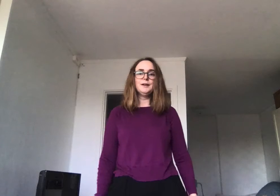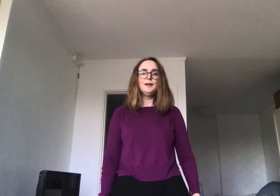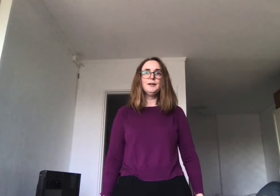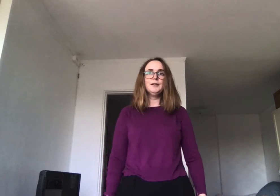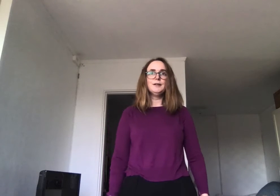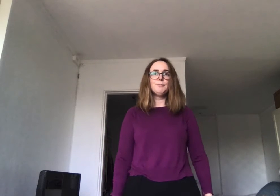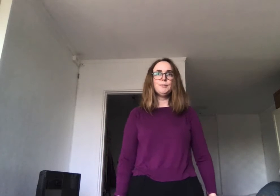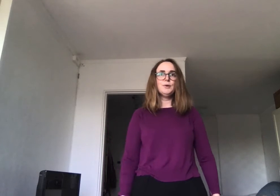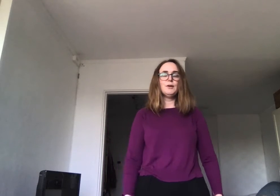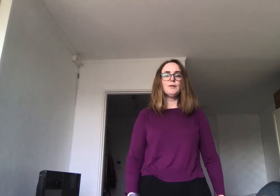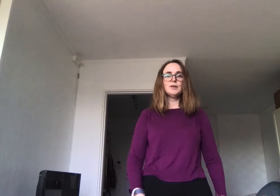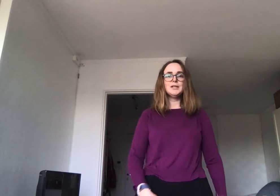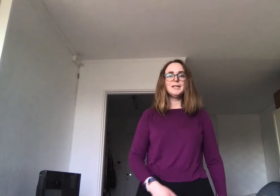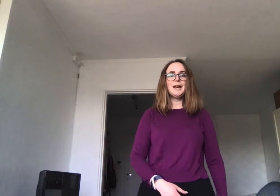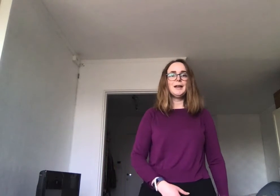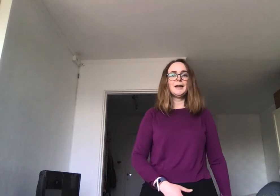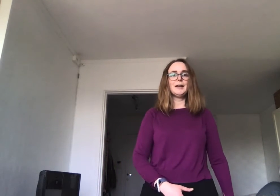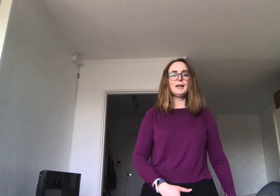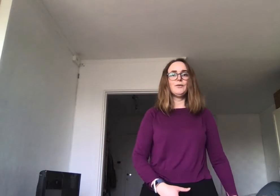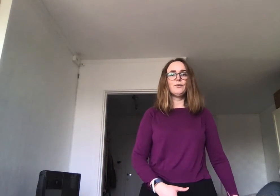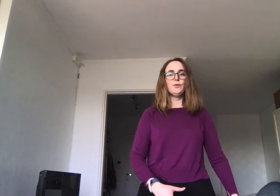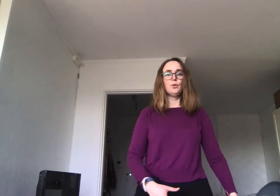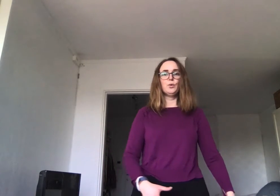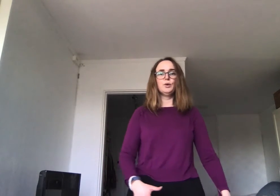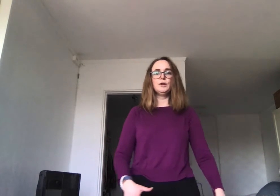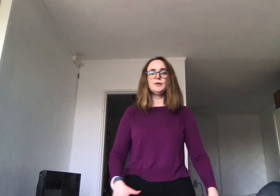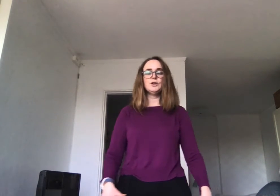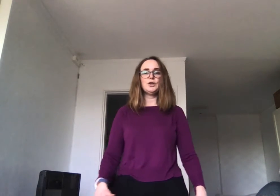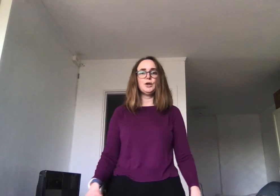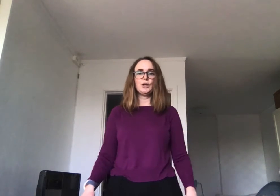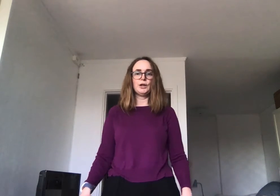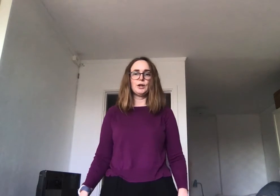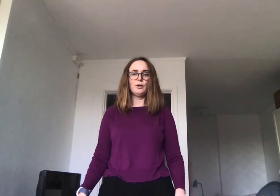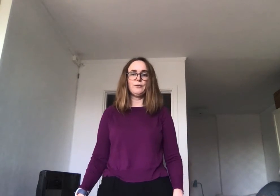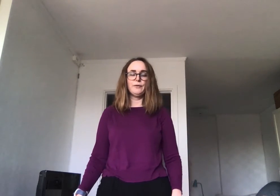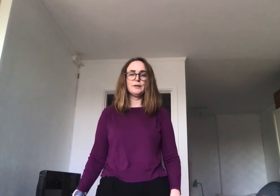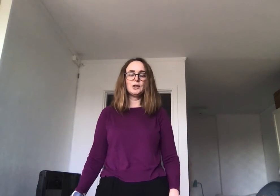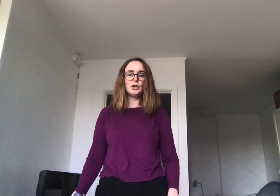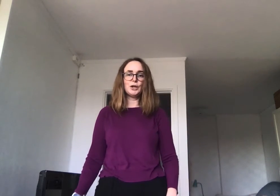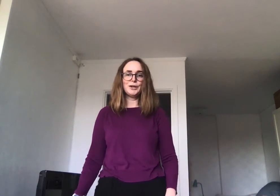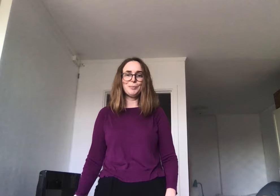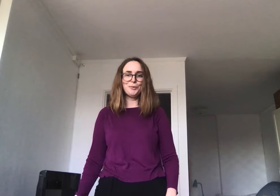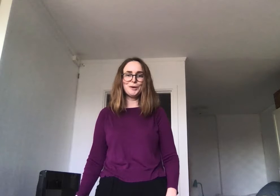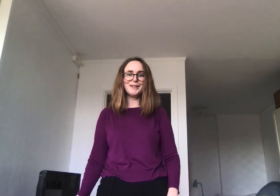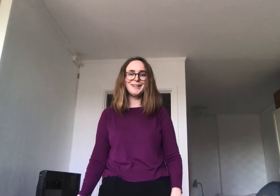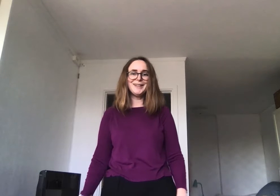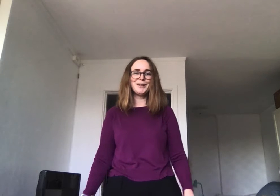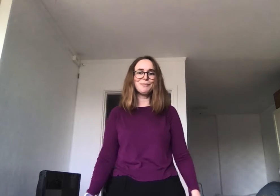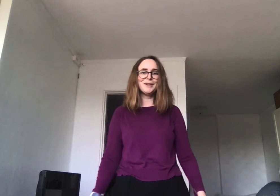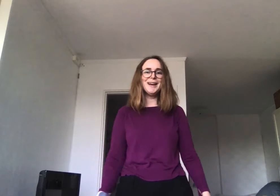Sakte, prøve å kjenne hvor tyngdepunktet i kroppen er,